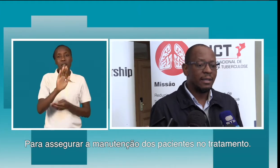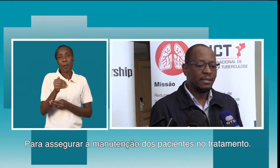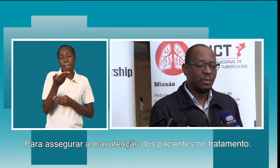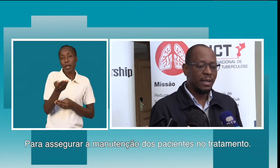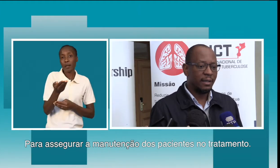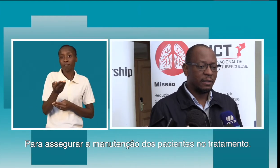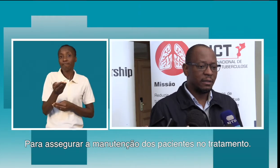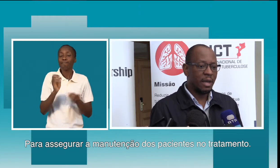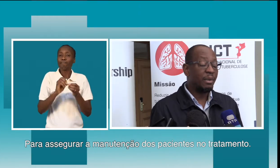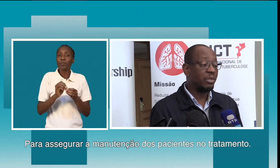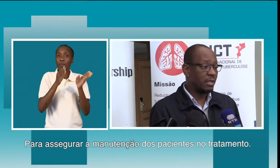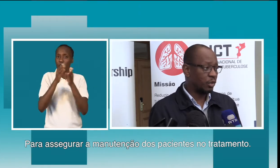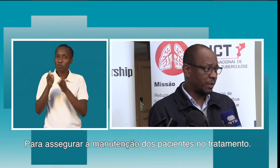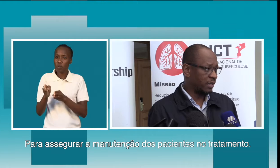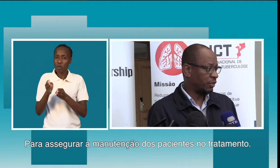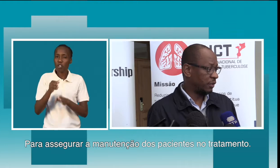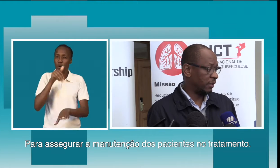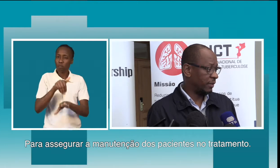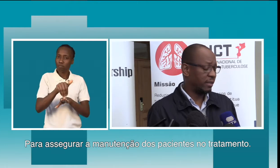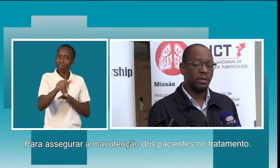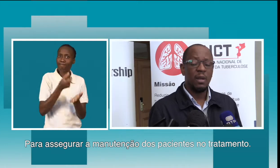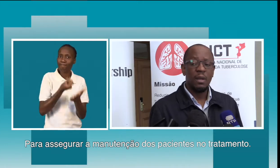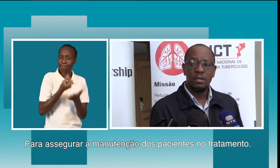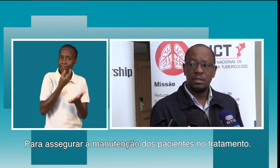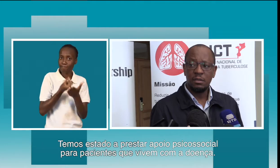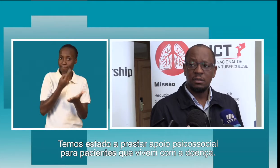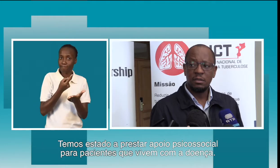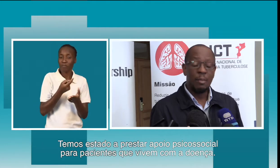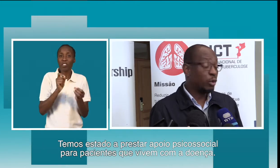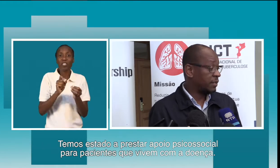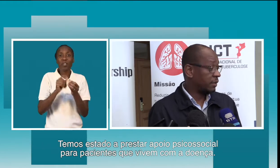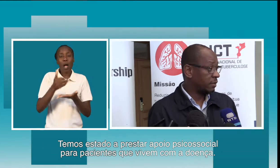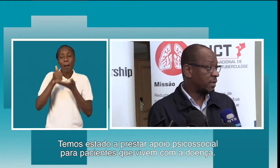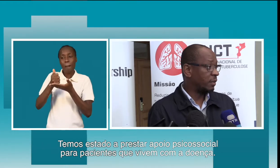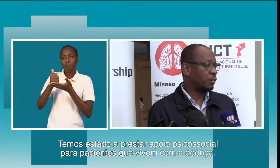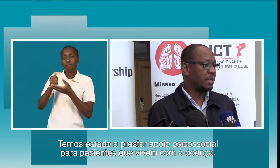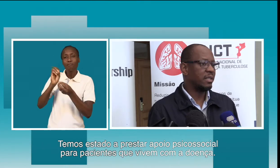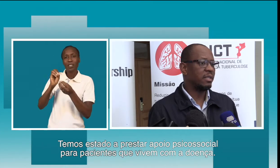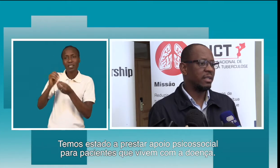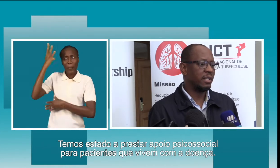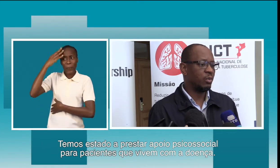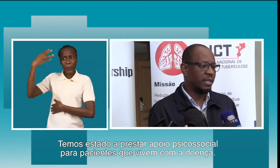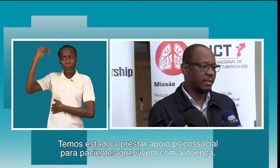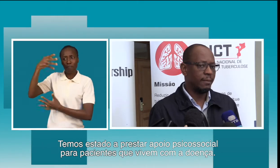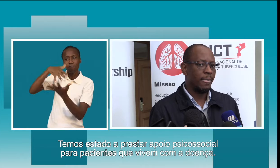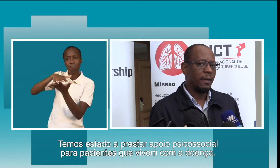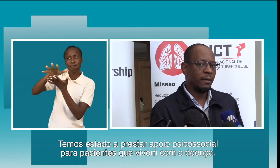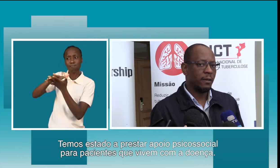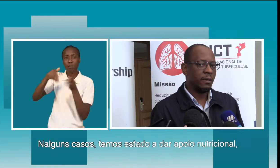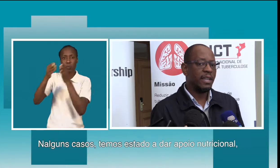assegurar a manutenção dos pacientes no tratamento. Existe apoio psicossocial para os pacientes que têm a doença. E,